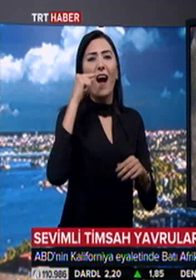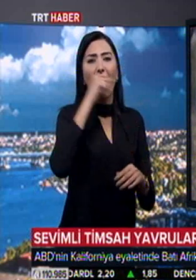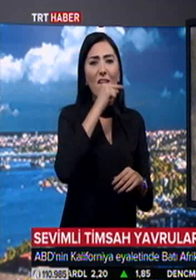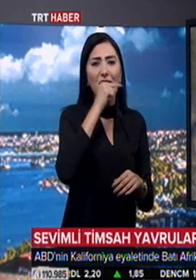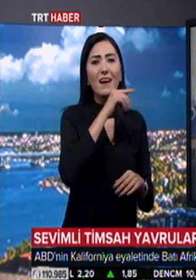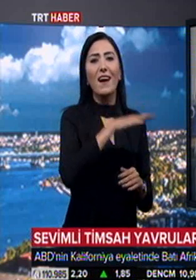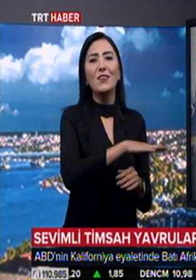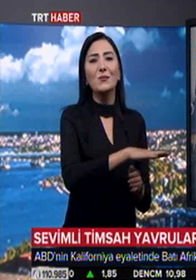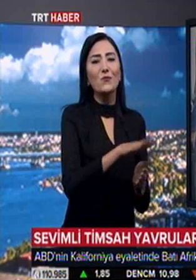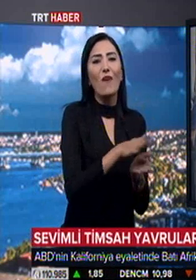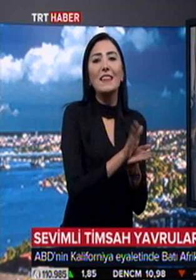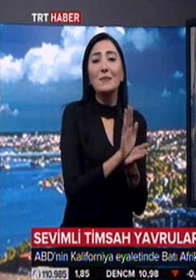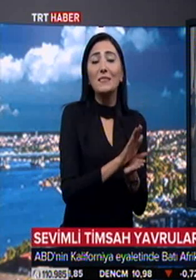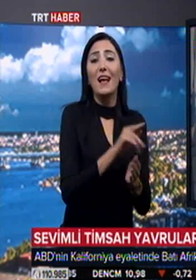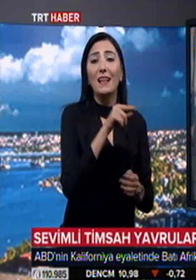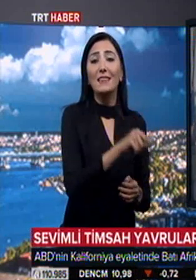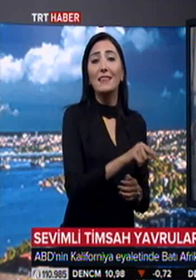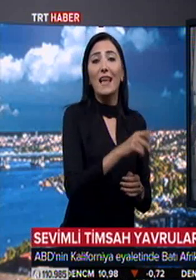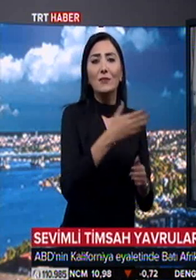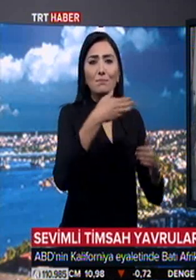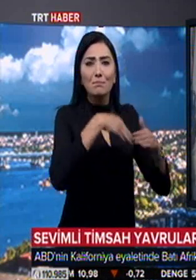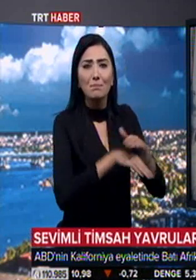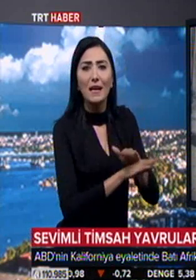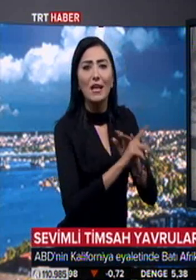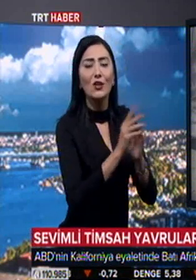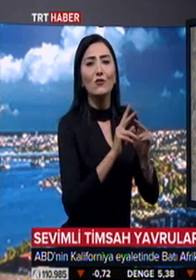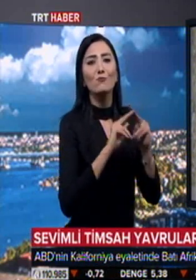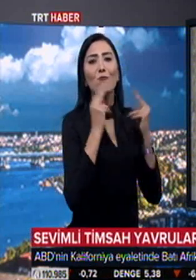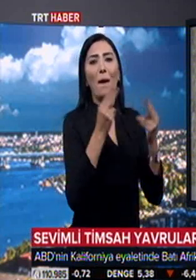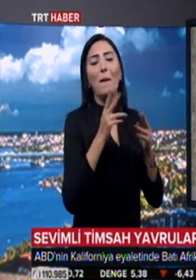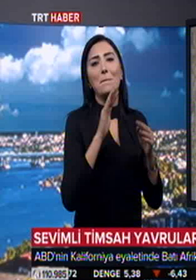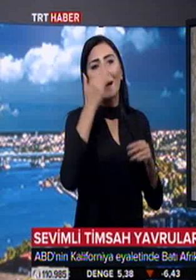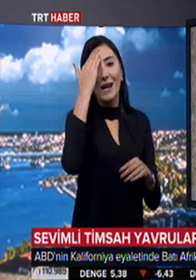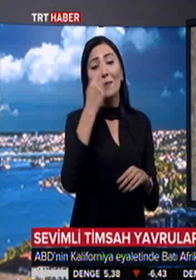cüce timsahları. Yavru timsahlar kuluçka makinesinde dünyaya merhaba dedi.